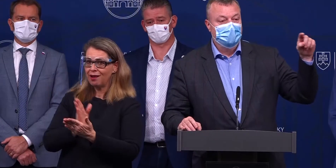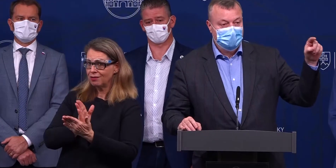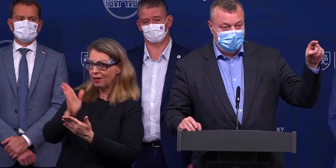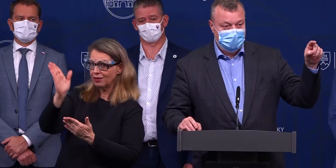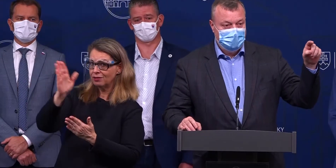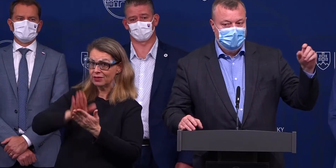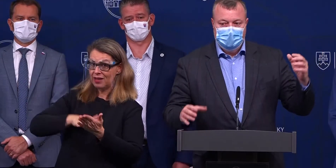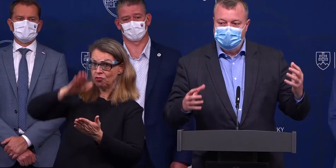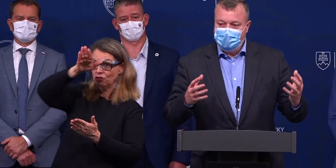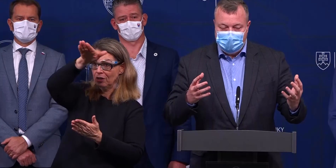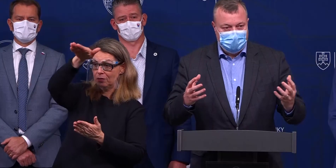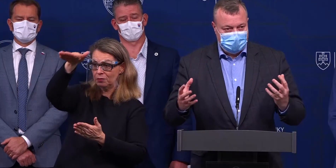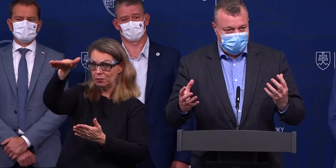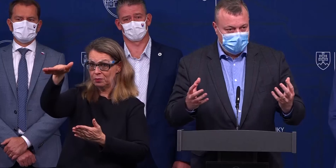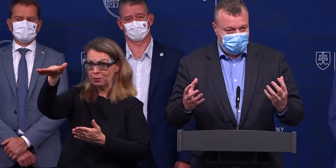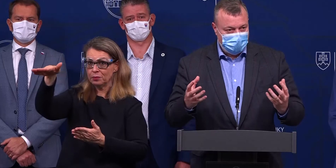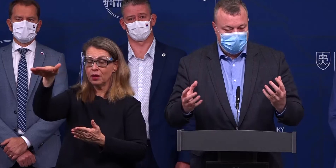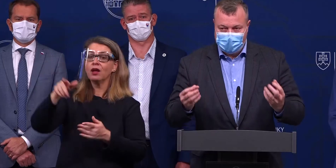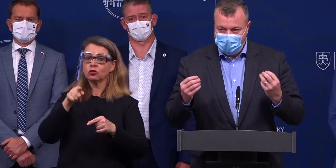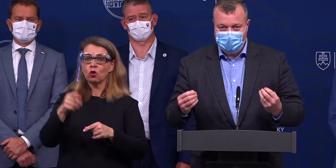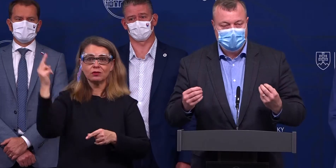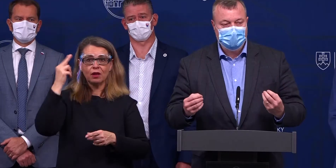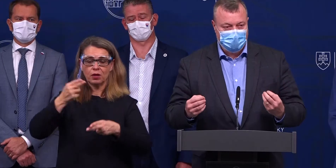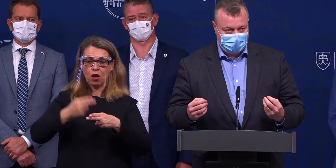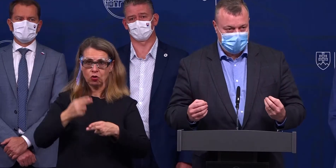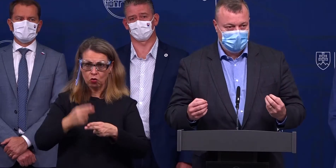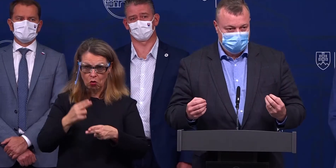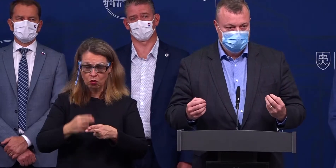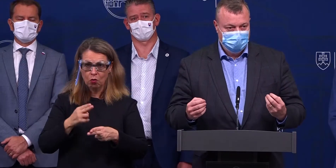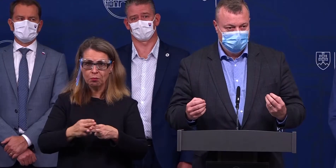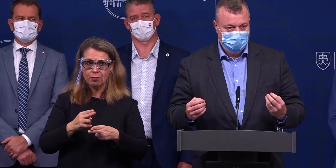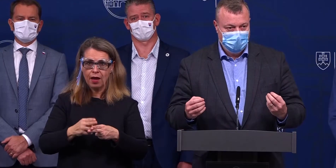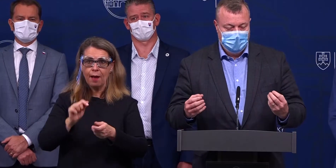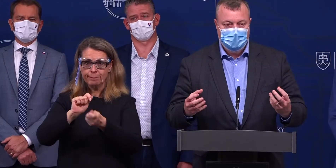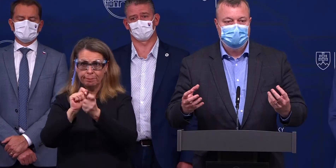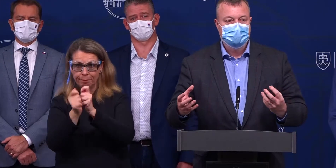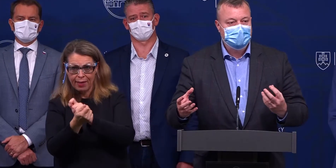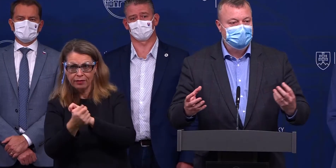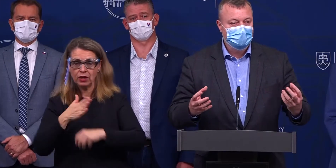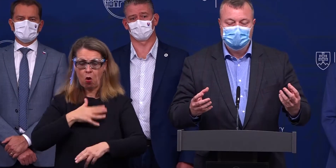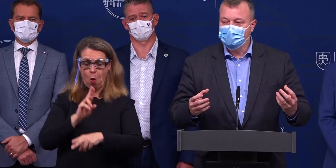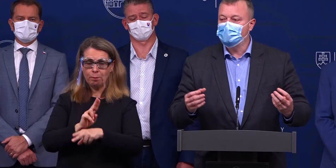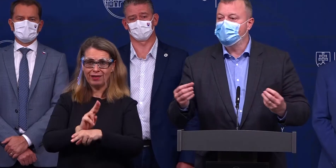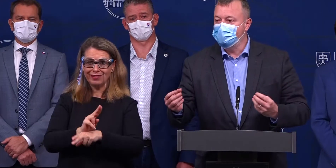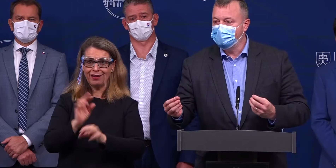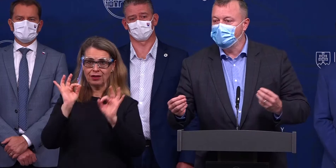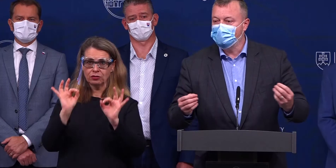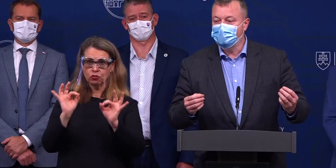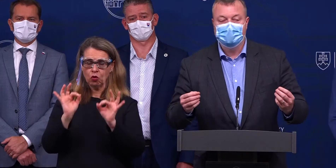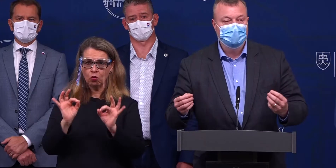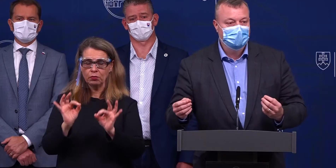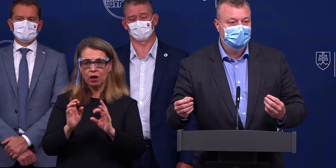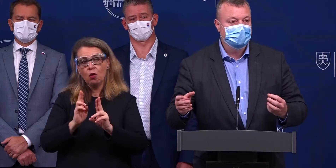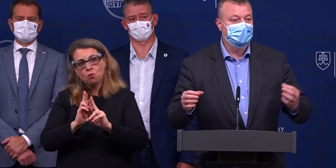začne splošťovať. Vtedy znamená, že choroba reaguje na naše opatrenia a vieme sa baviť o tom, že či prípadne